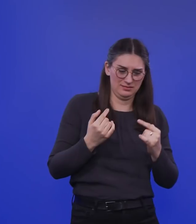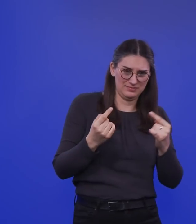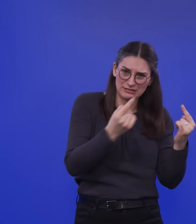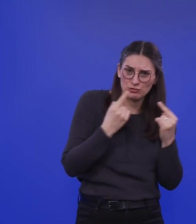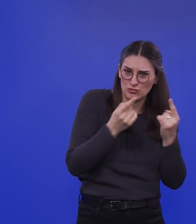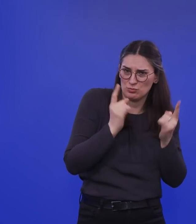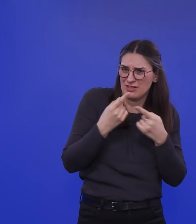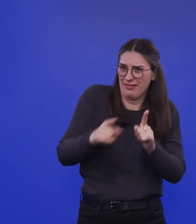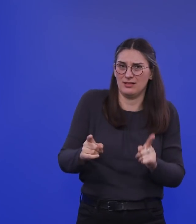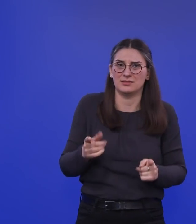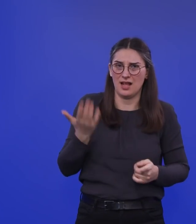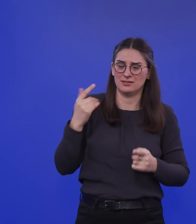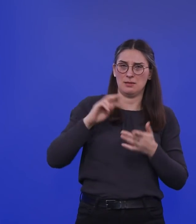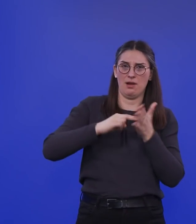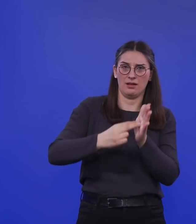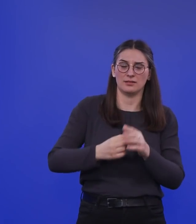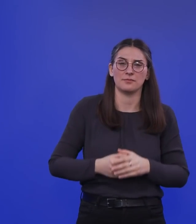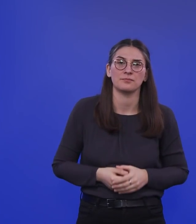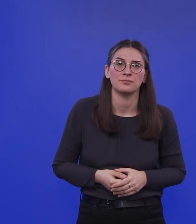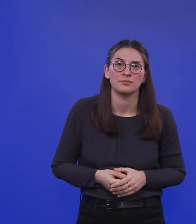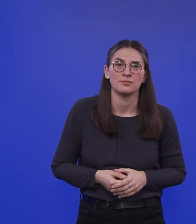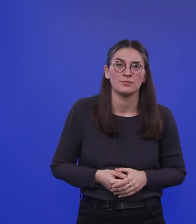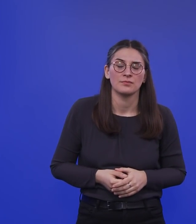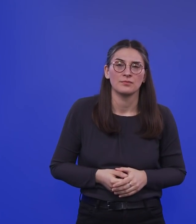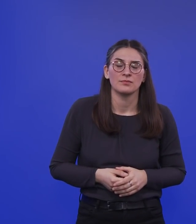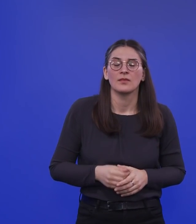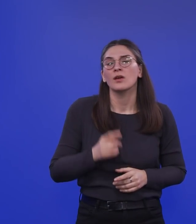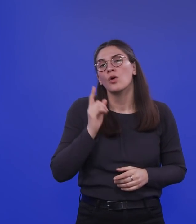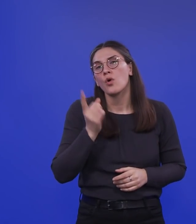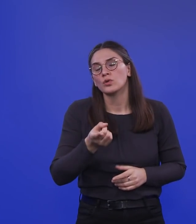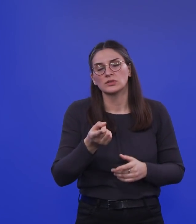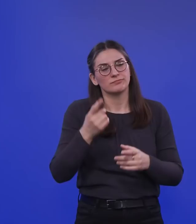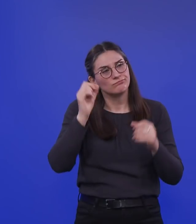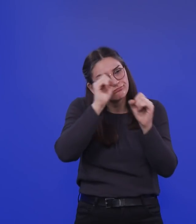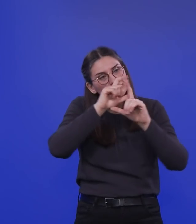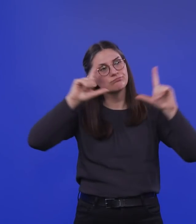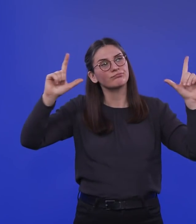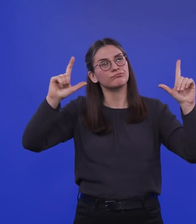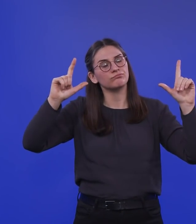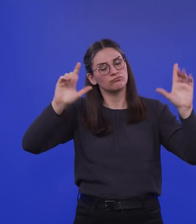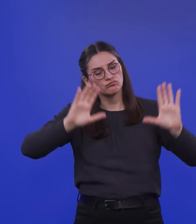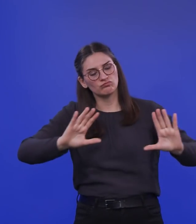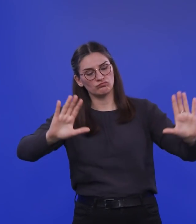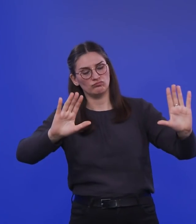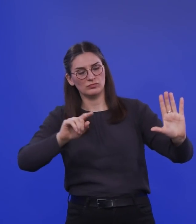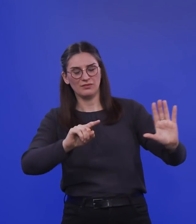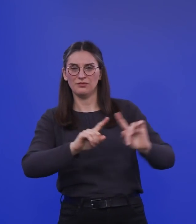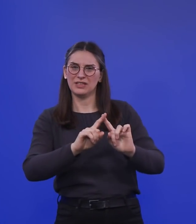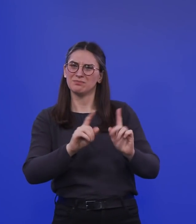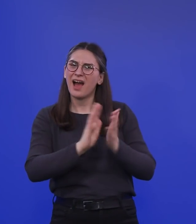Und dennoch, man muss sich auch das Szenario vielleicht erst mal ganz einfach erklären. Das kann ich hier